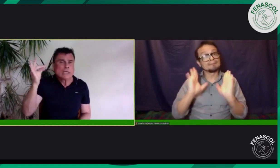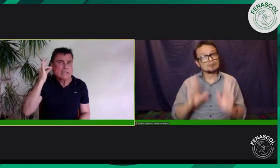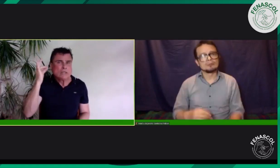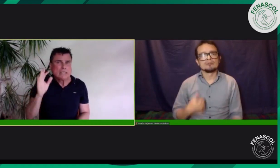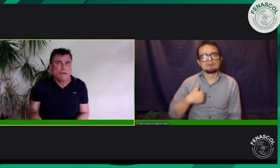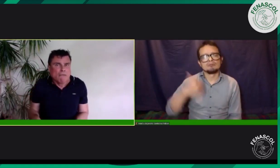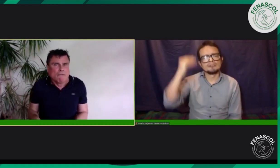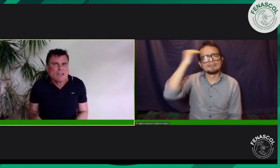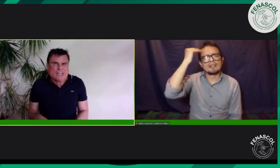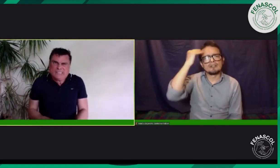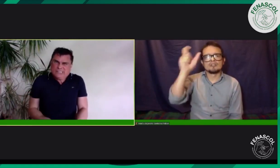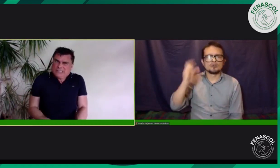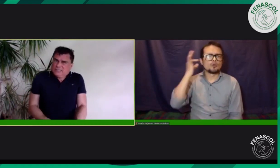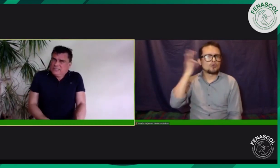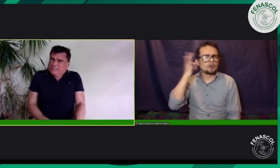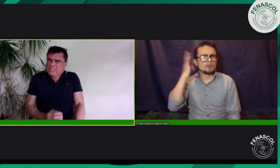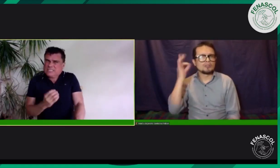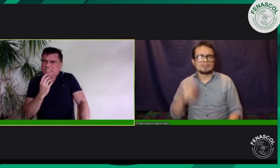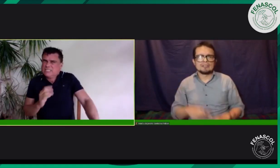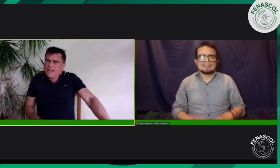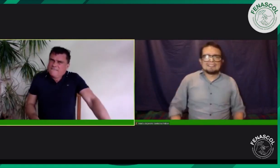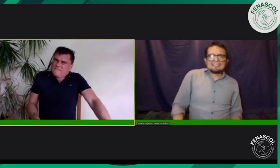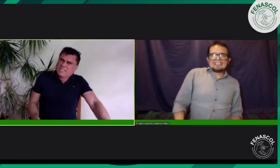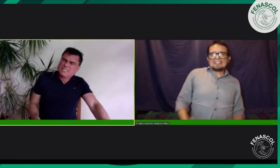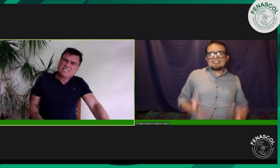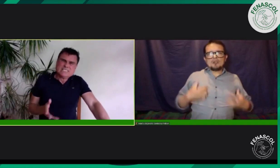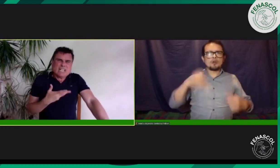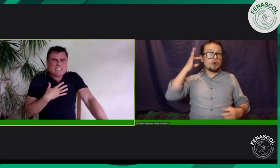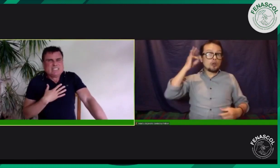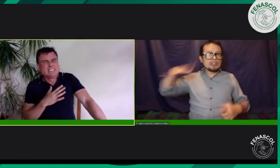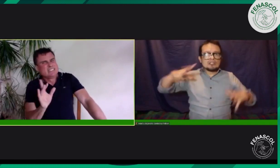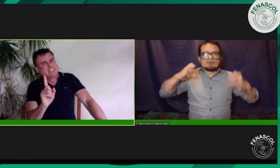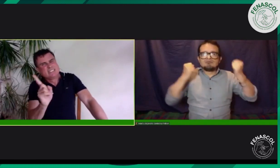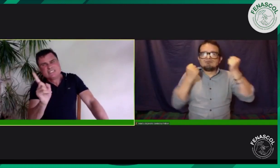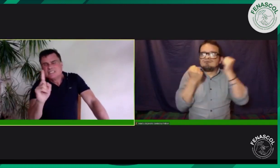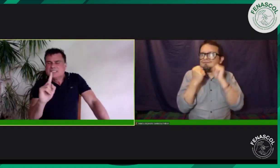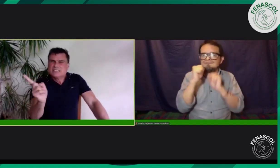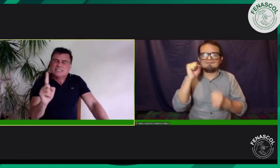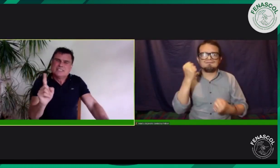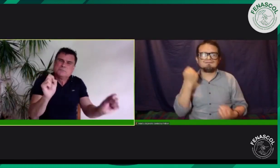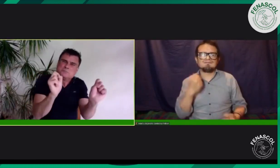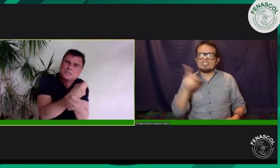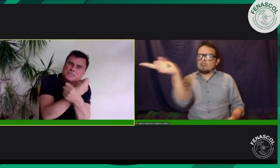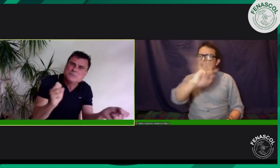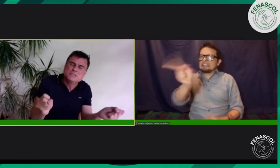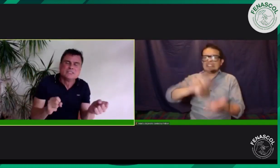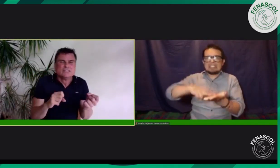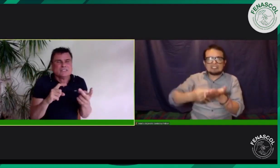Y sé que, a su vez, las personas oyentes puedan que tengan sus preguntas, sus inquietudes que puedan decir, no, es